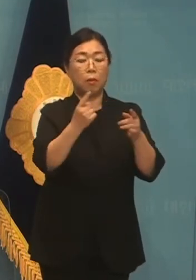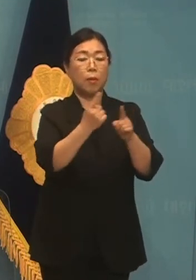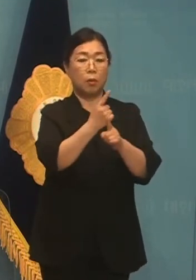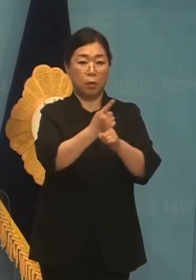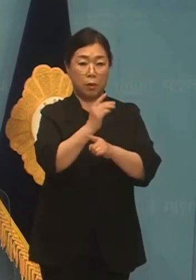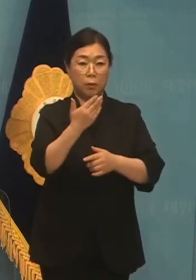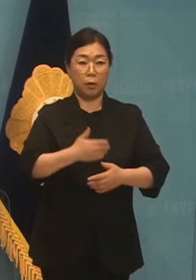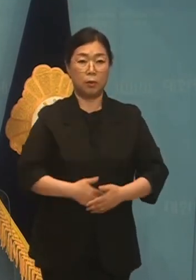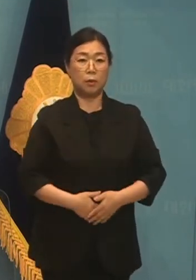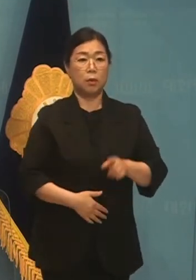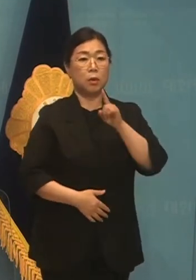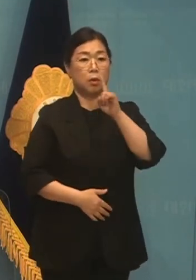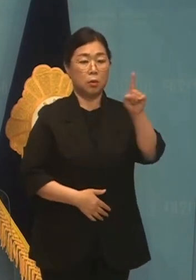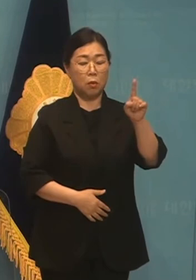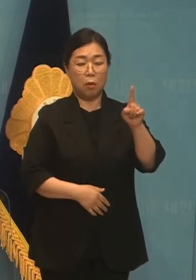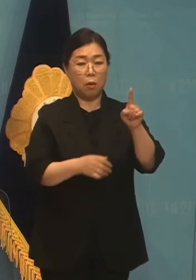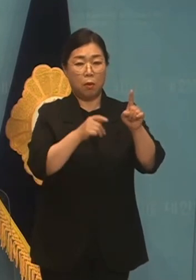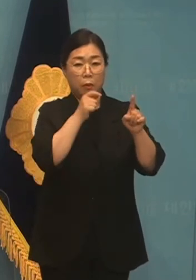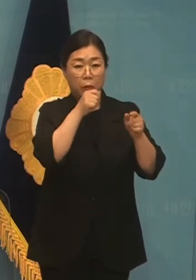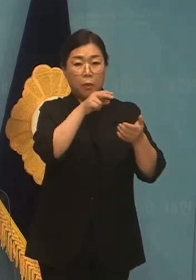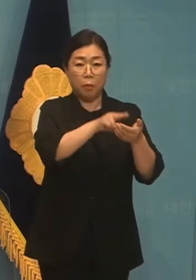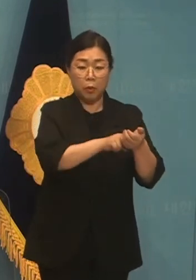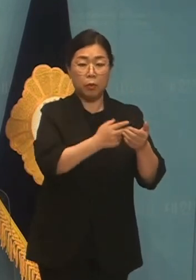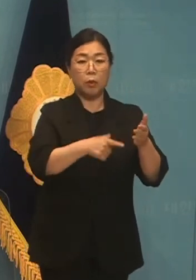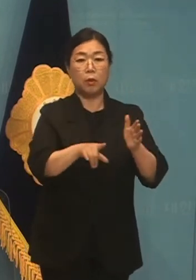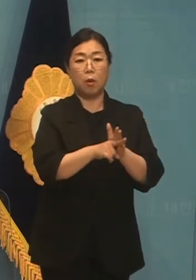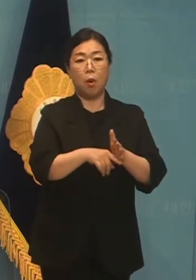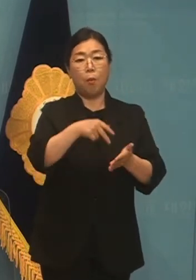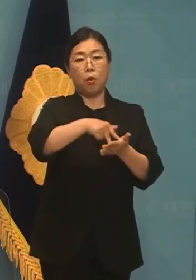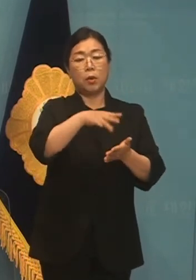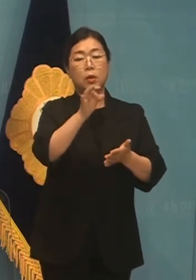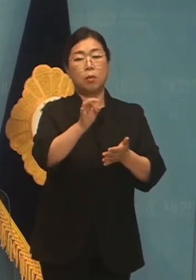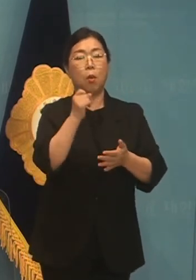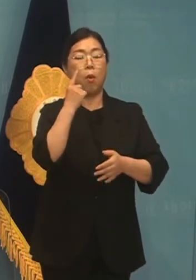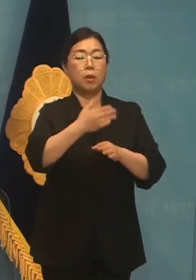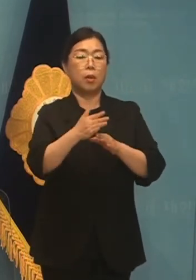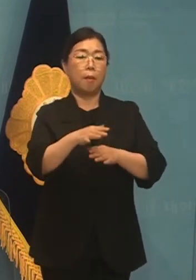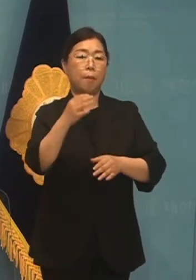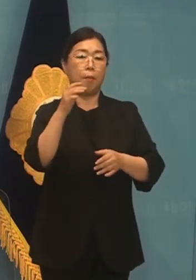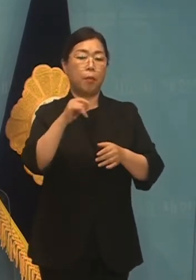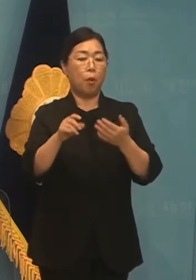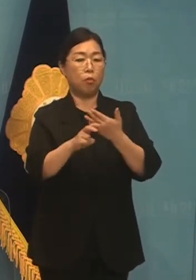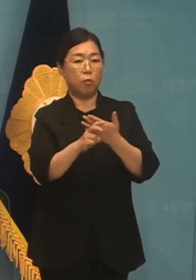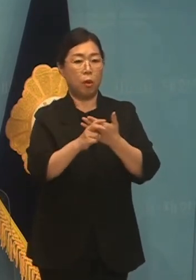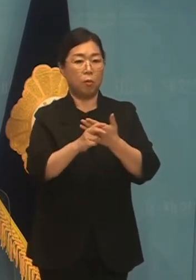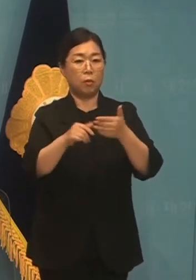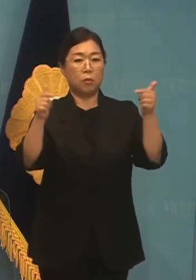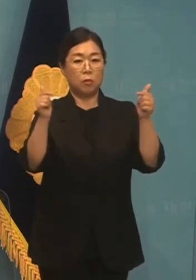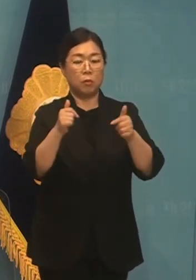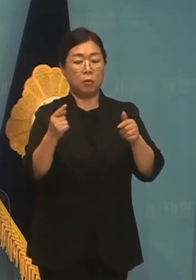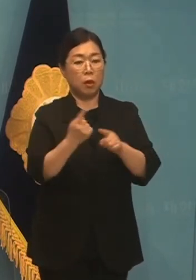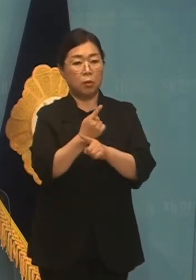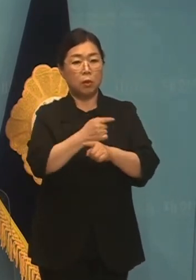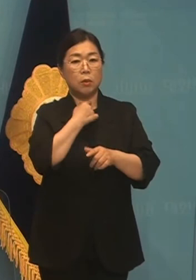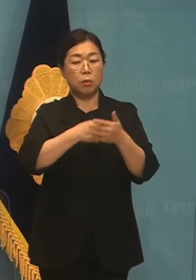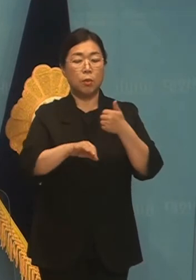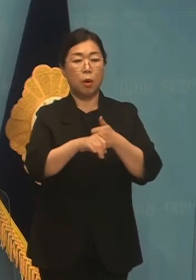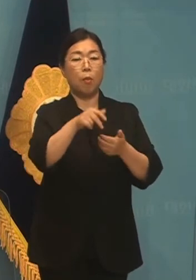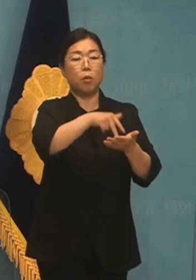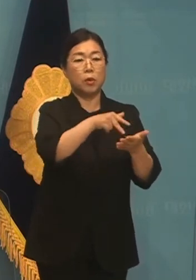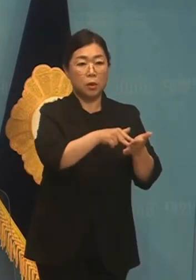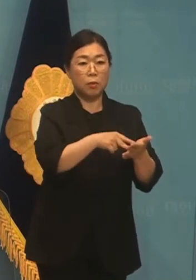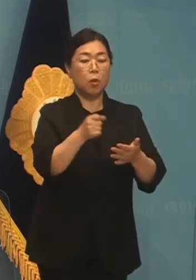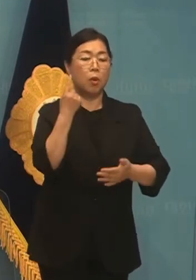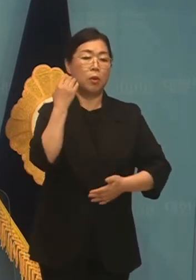신고를 피하기 위한 보증급 월세 편법 계약을 차단하려면 보증급 월세의 경우 전월세